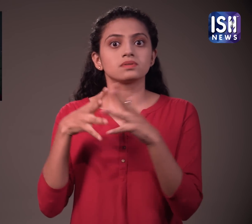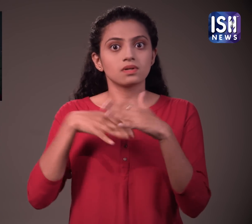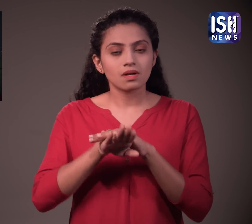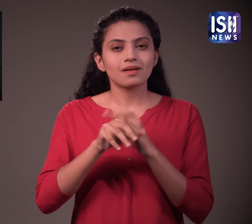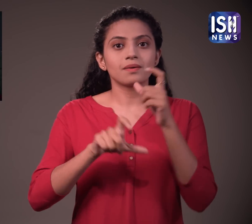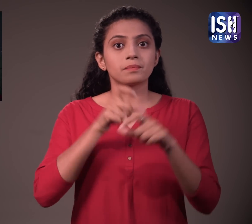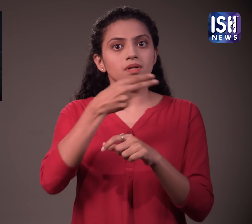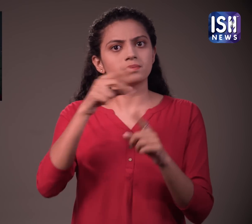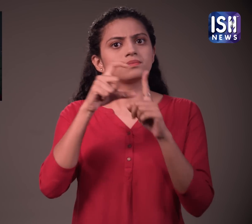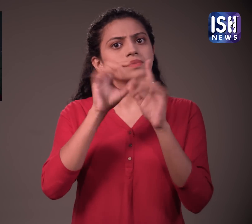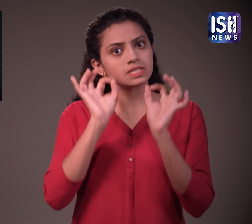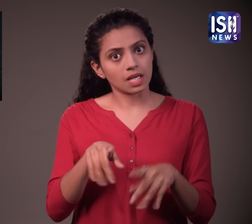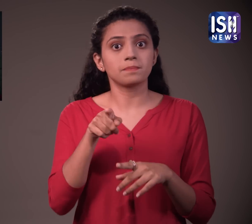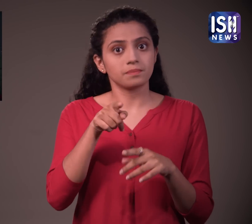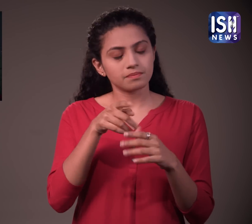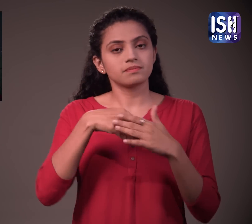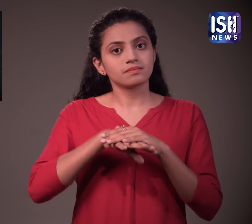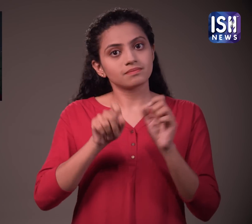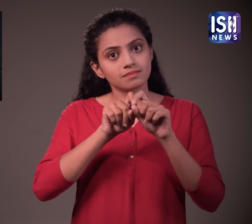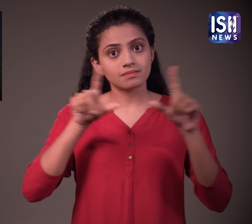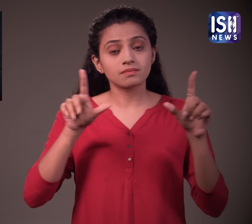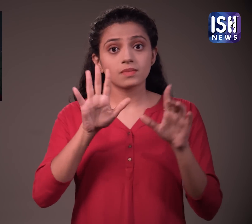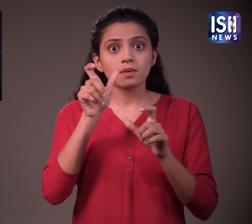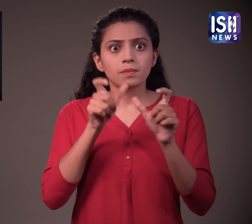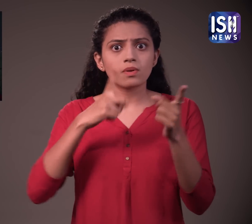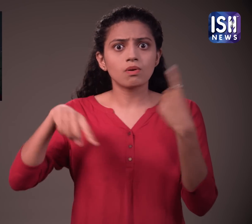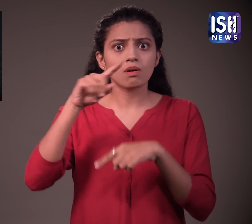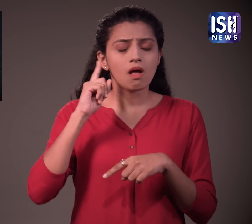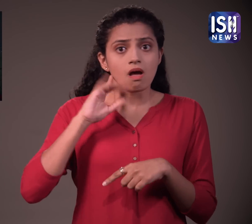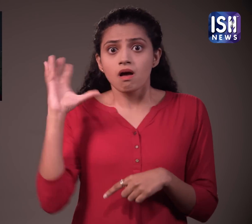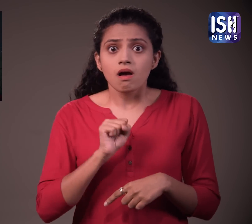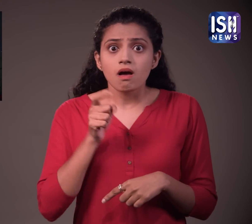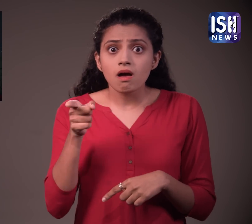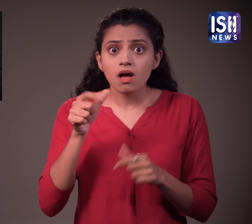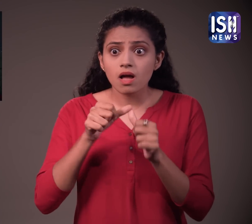लोग खरीदने के लिए जियावॉलक्स की आधिकारिक वेबसाइट पर पहुँच